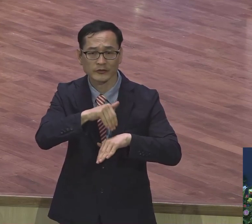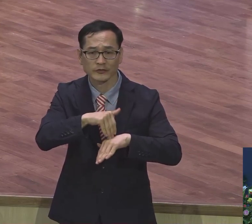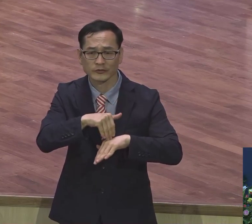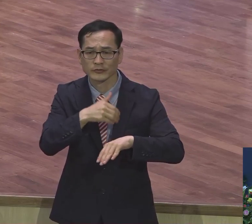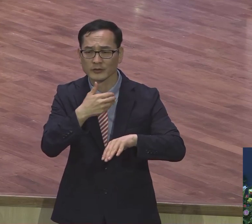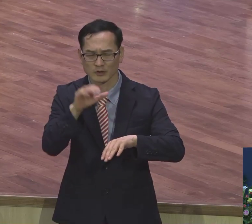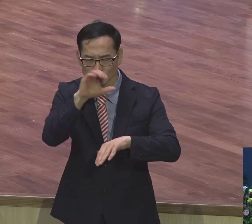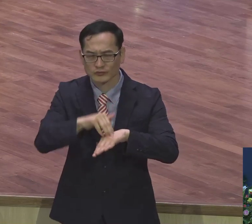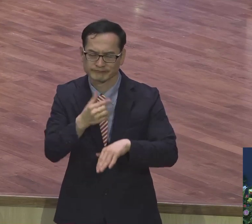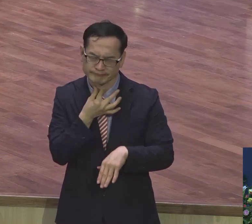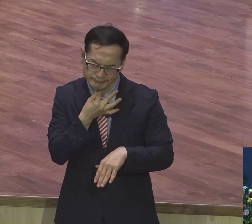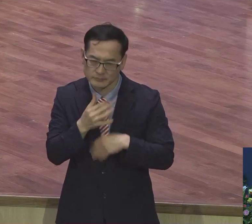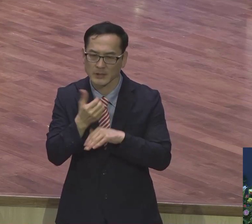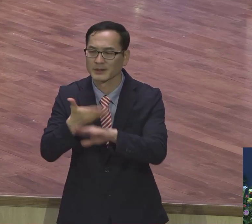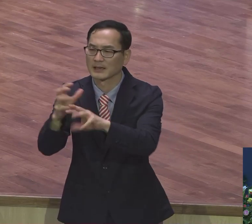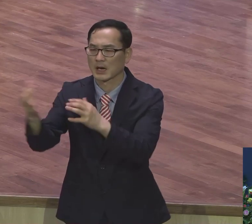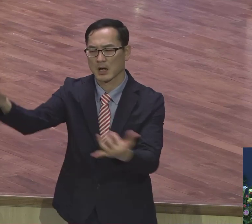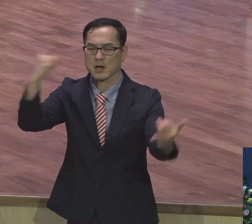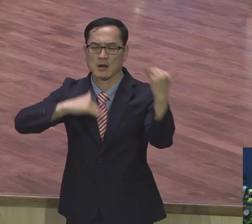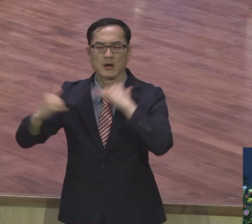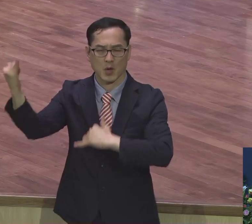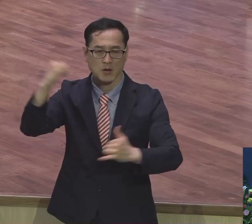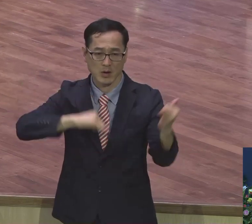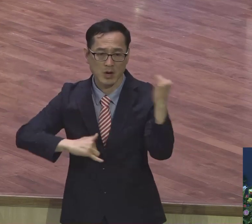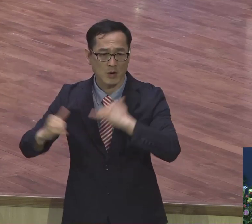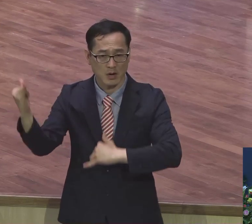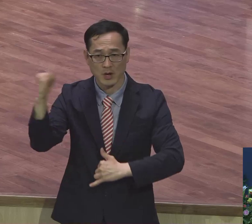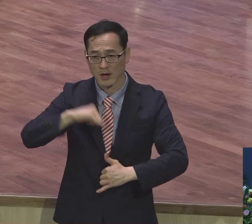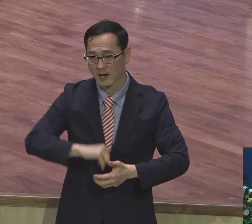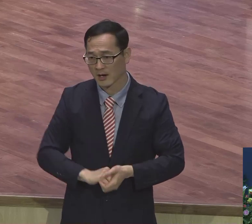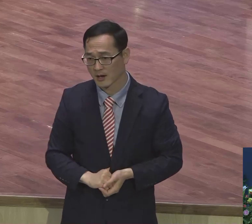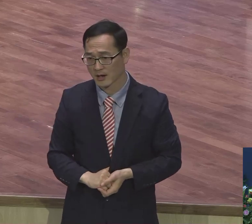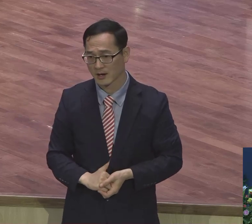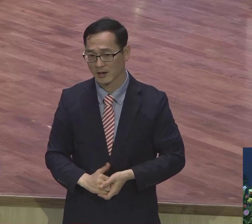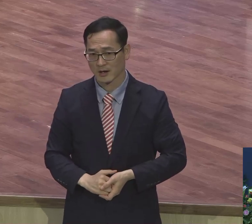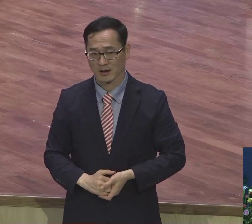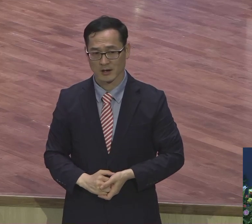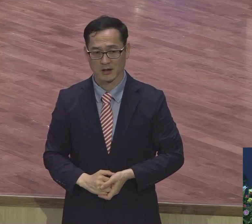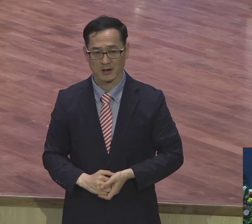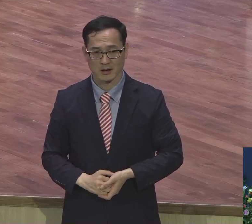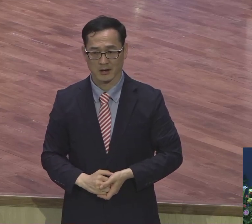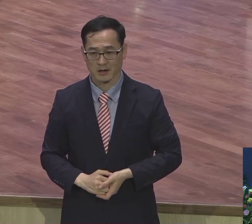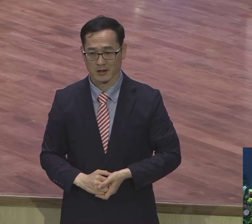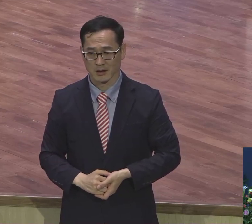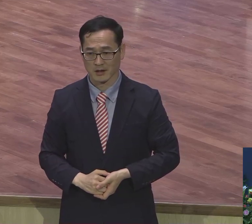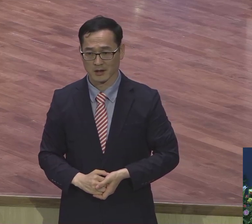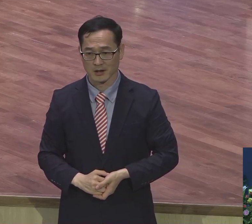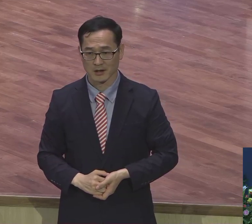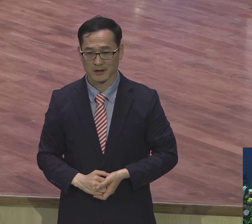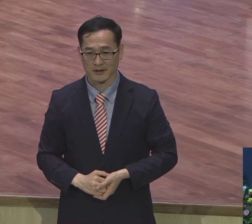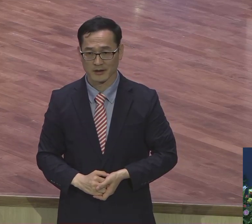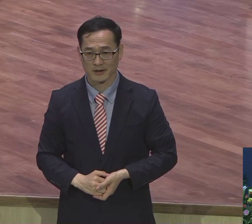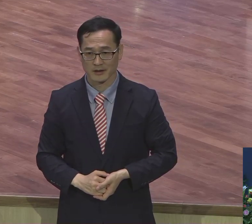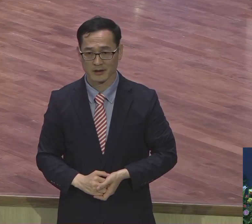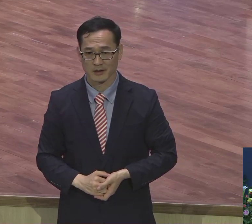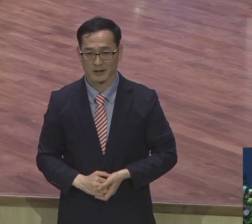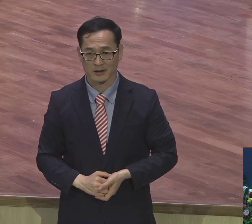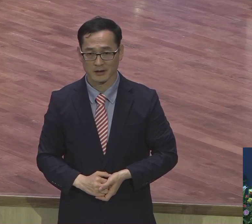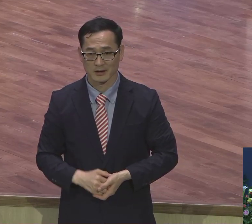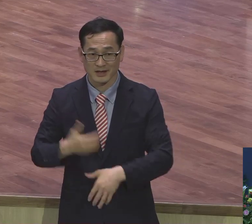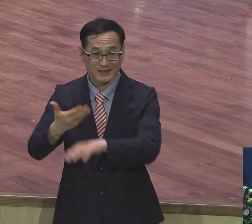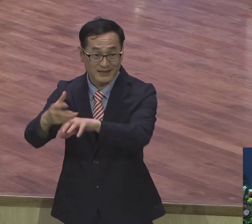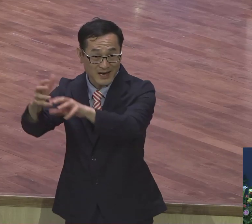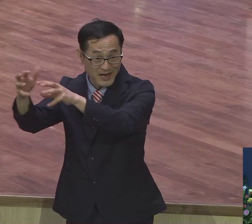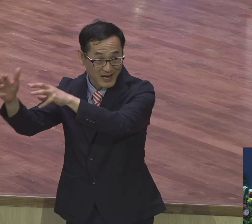해외에서 온 분들이 많아요. 여러분 여기 살면서도 WRC에 안 간 분들이 대다수인데 해외에서 비행기 타고